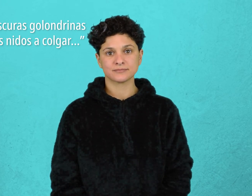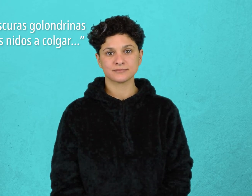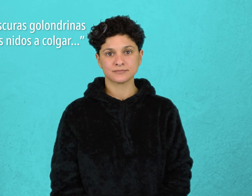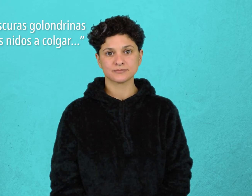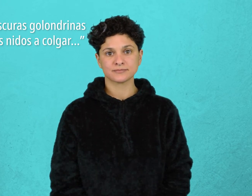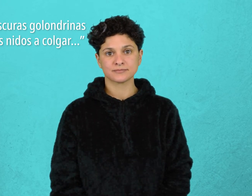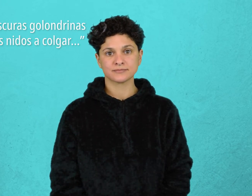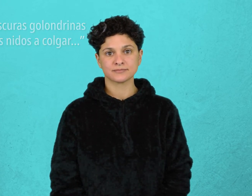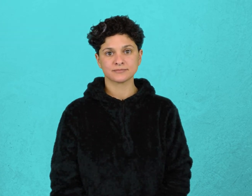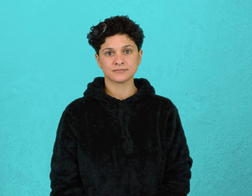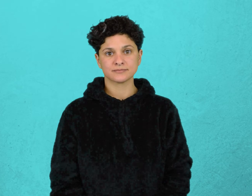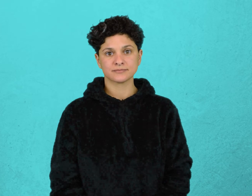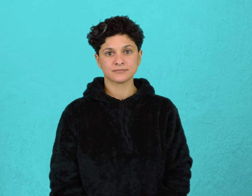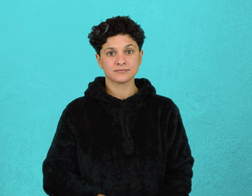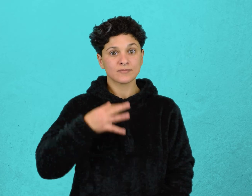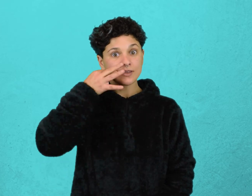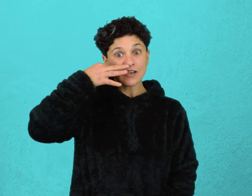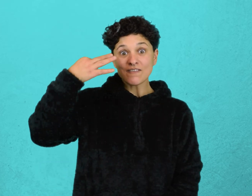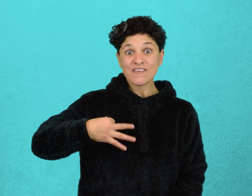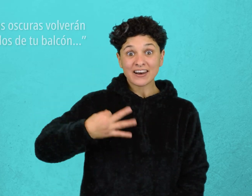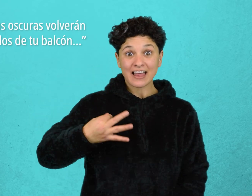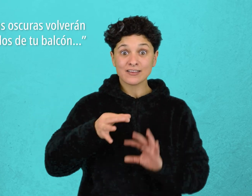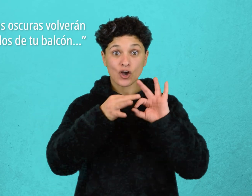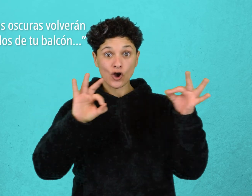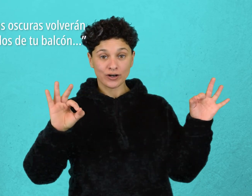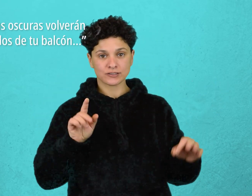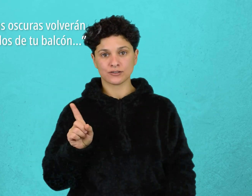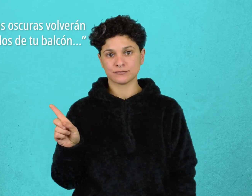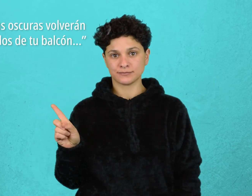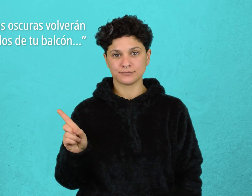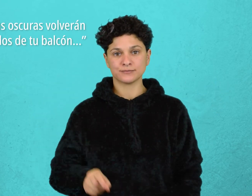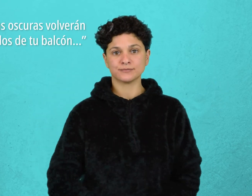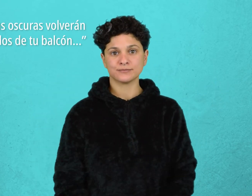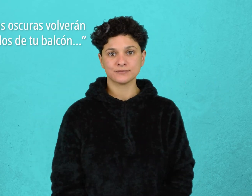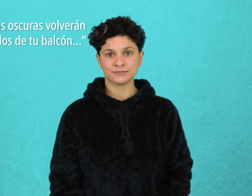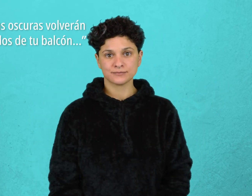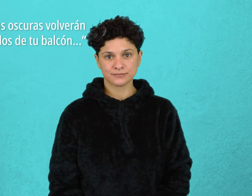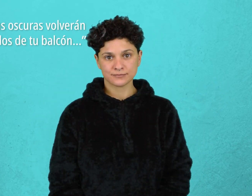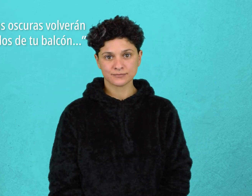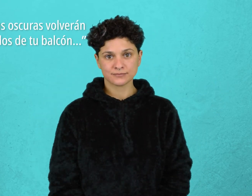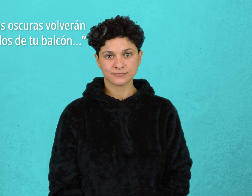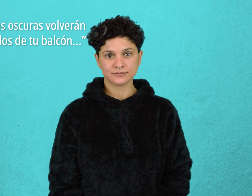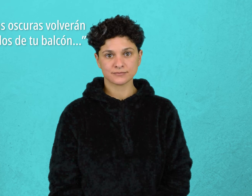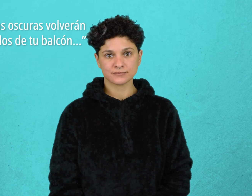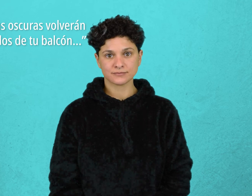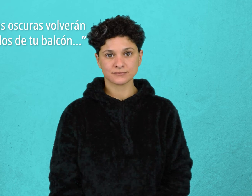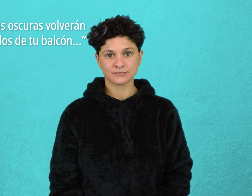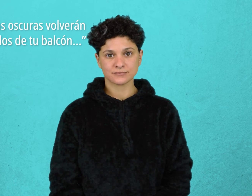orden lógico las golondrinas oscuras volverán a colgar sus nidos de tu